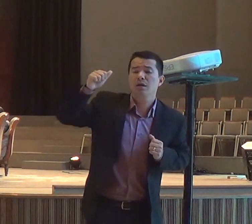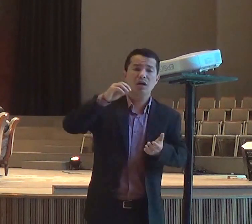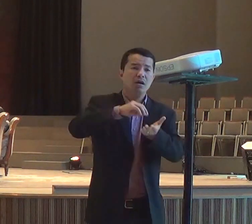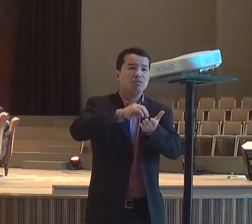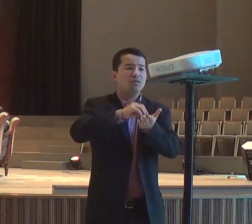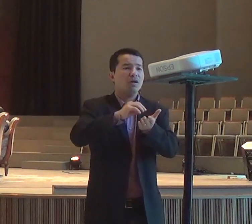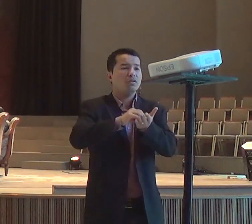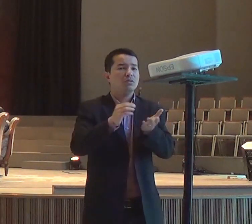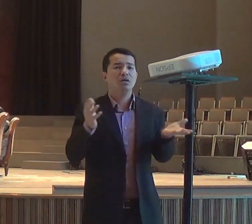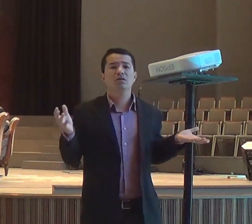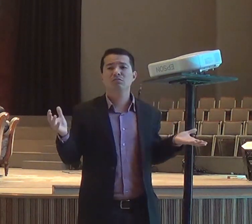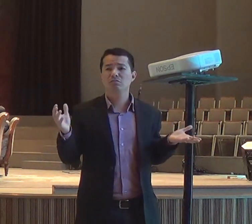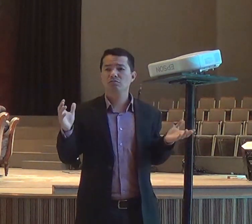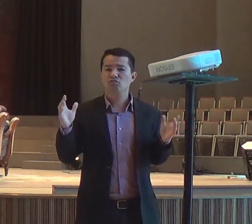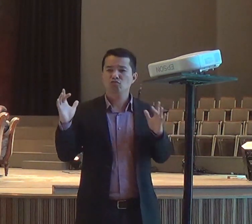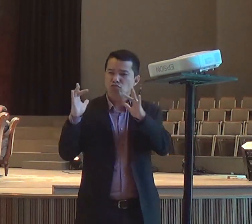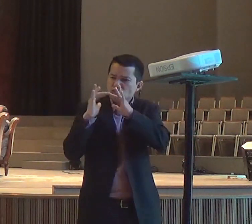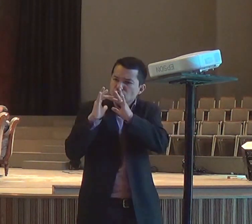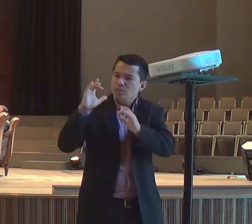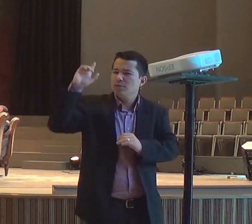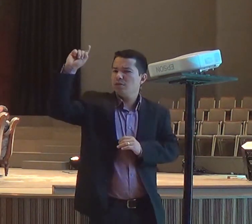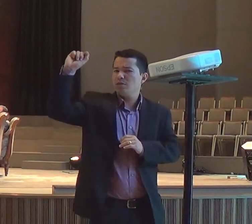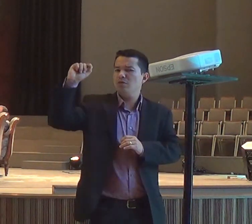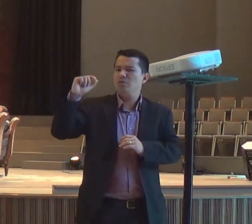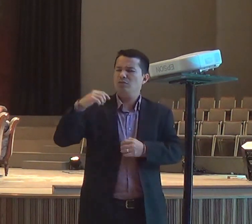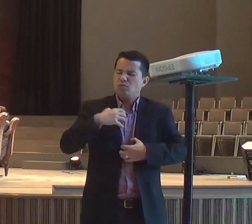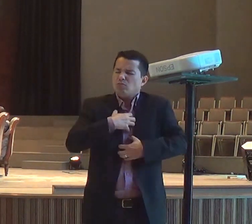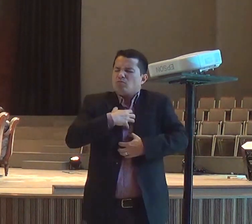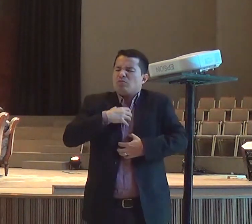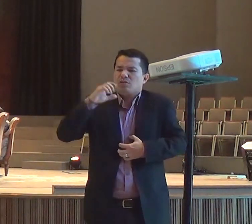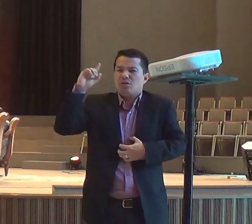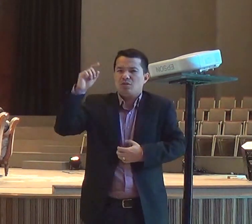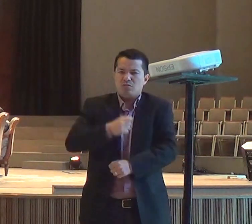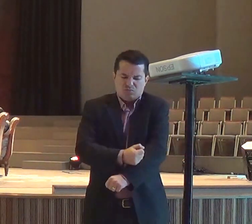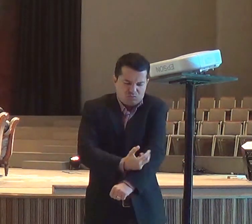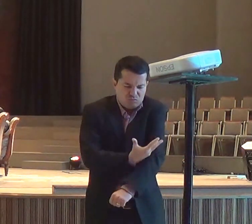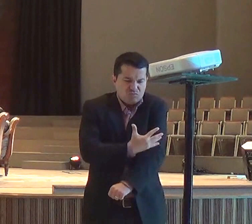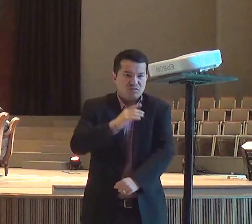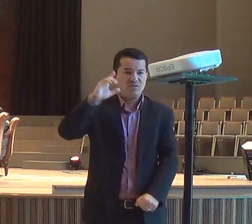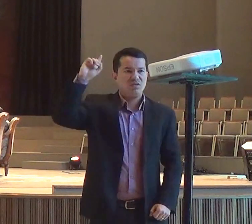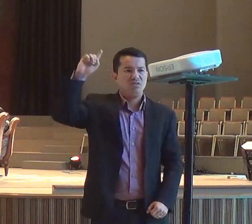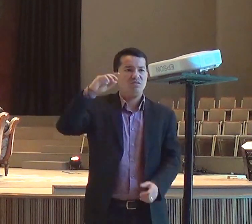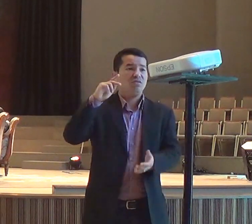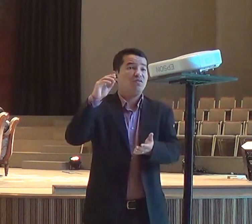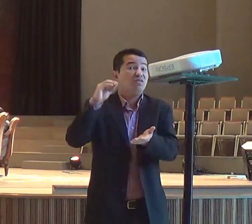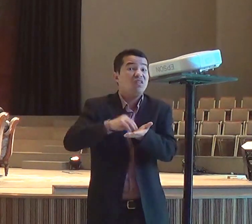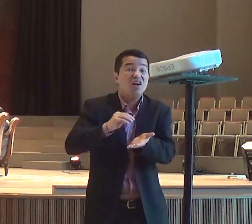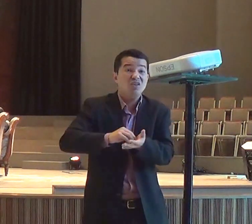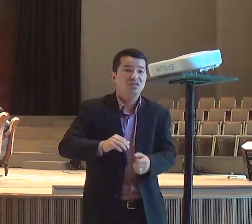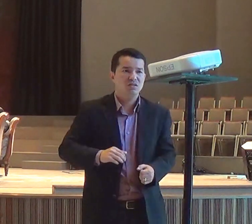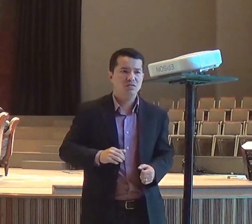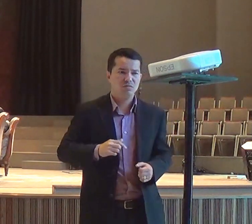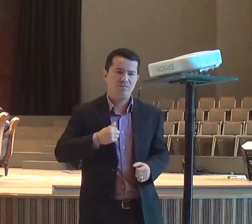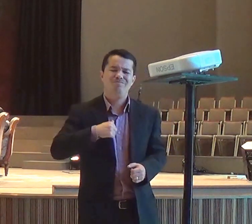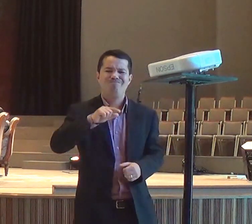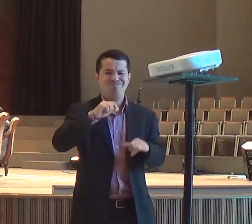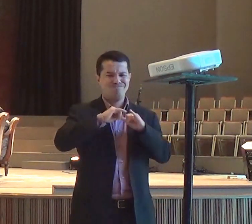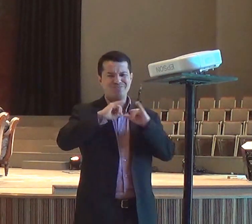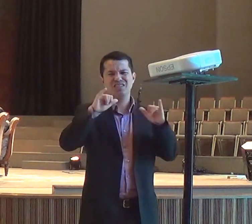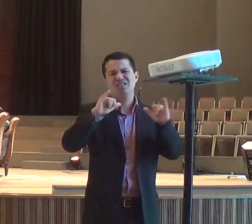eu quero dizer, para vocês, que, em muitos momentos, da minha vida, eu tive, muito medo, de ouvir,